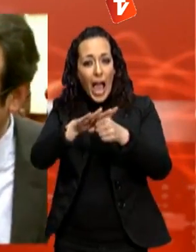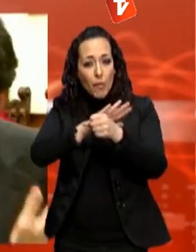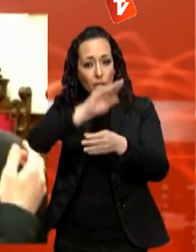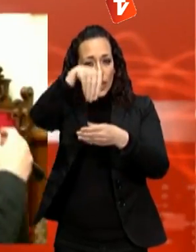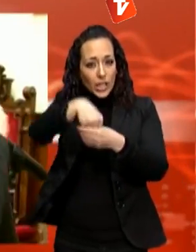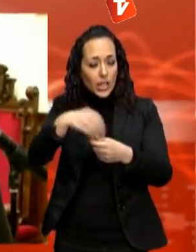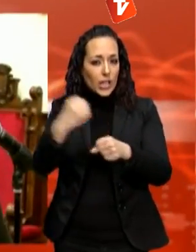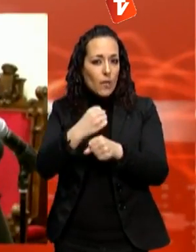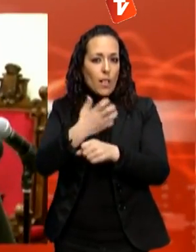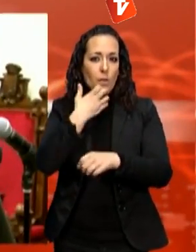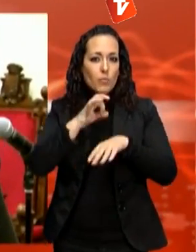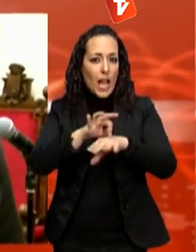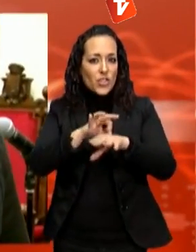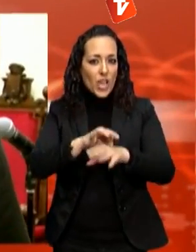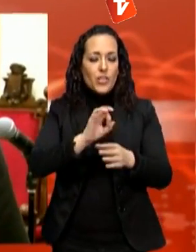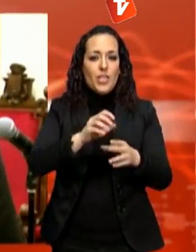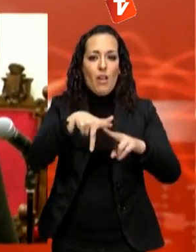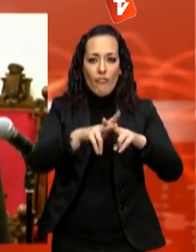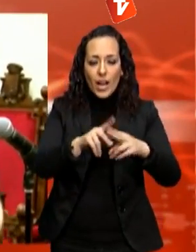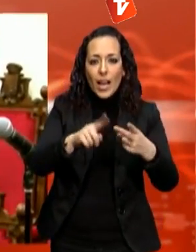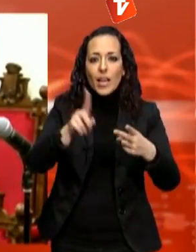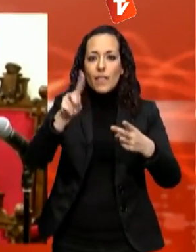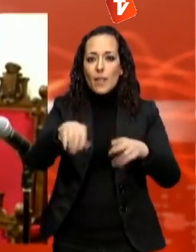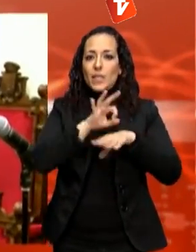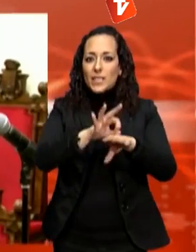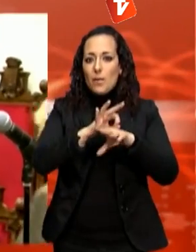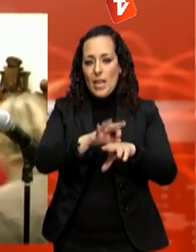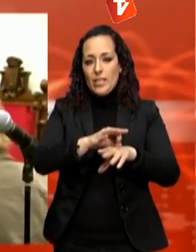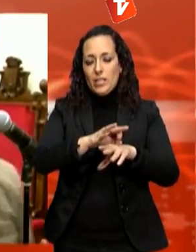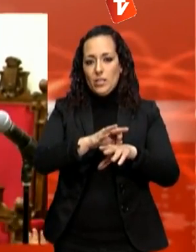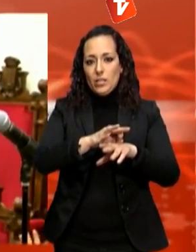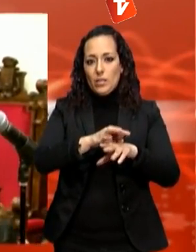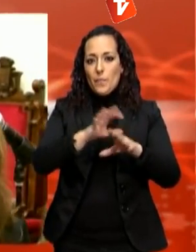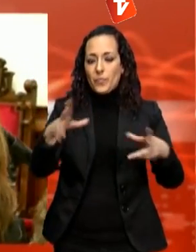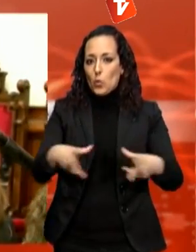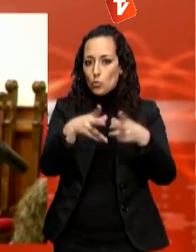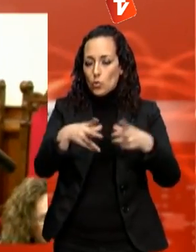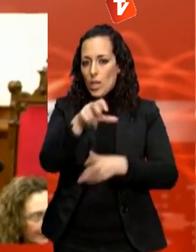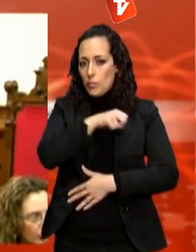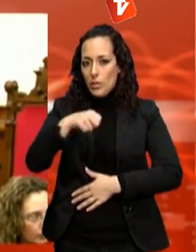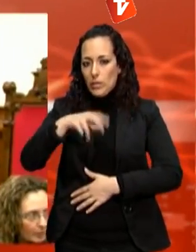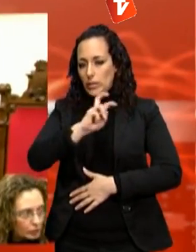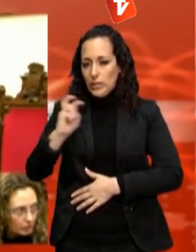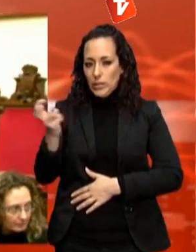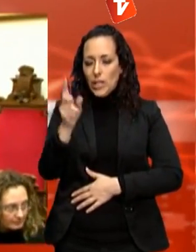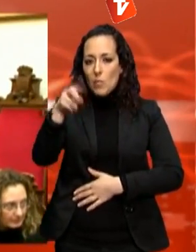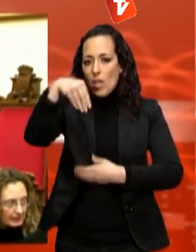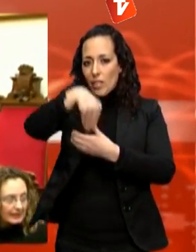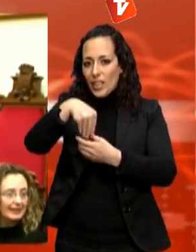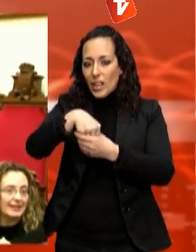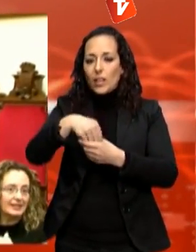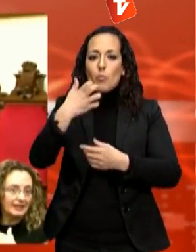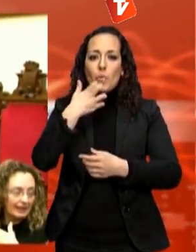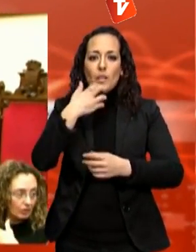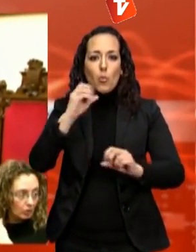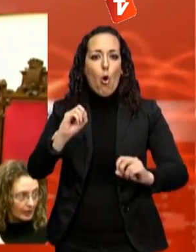agència d'assegurances, agència bancària i als serveis socials privats. També ha treballat en el sector bancari com a expert en inversions i com a oficial